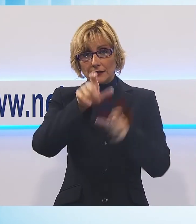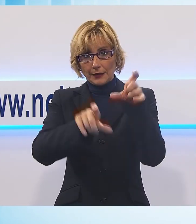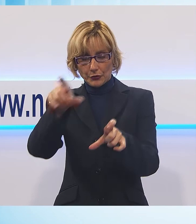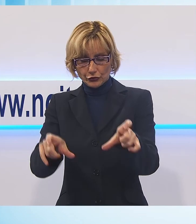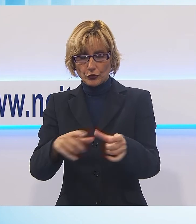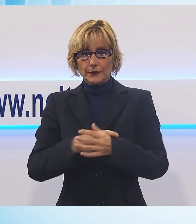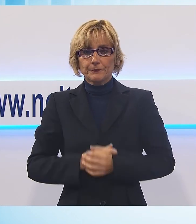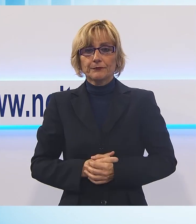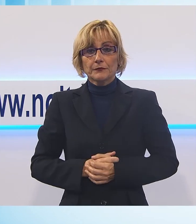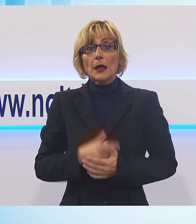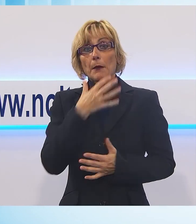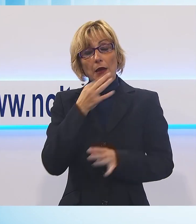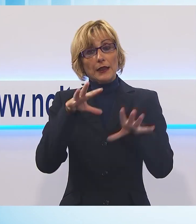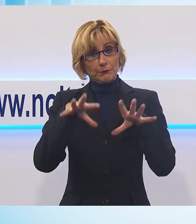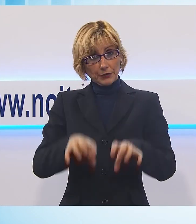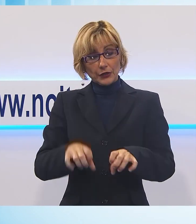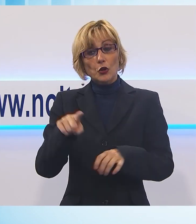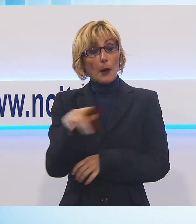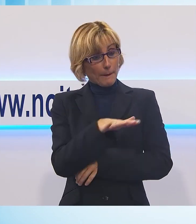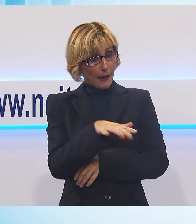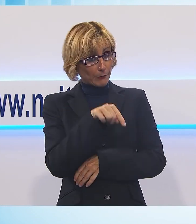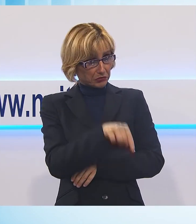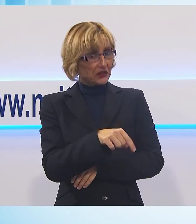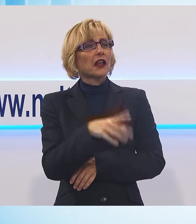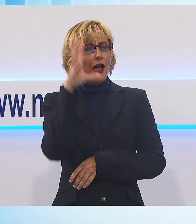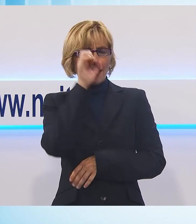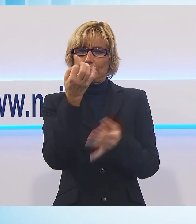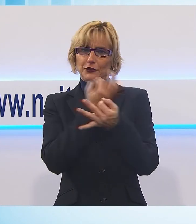gli altri è un bel impegno quella bimba aveva compreso bene